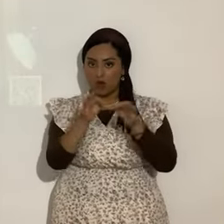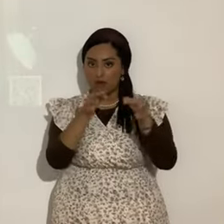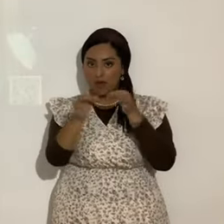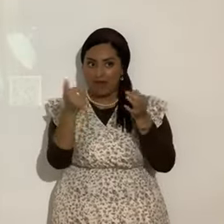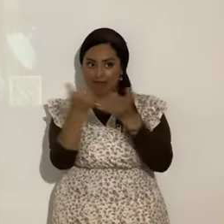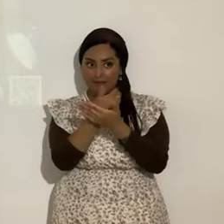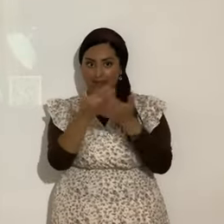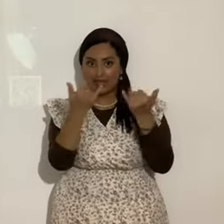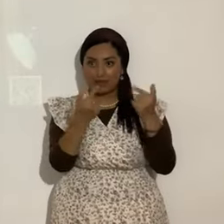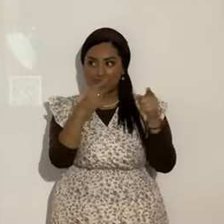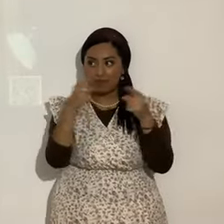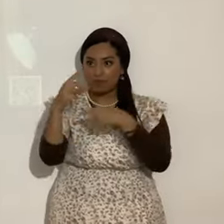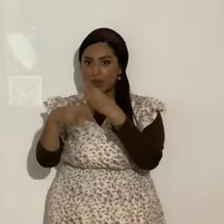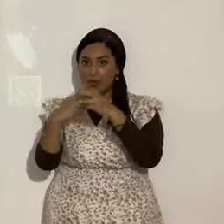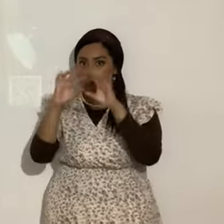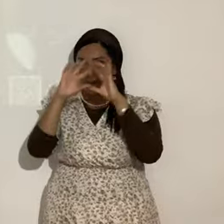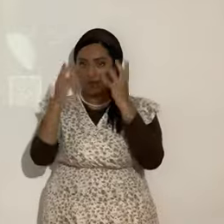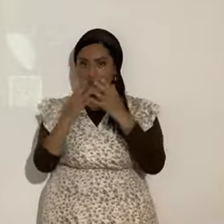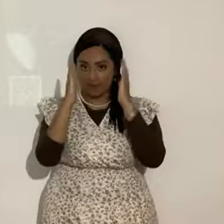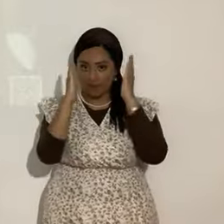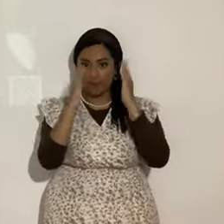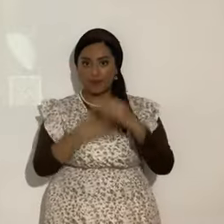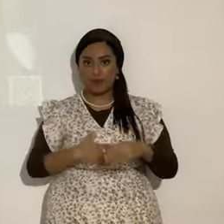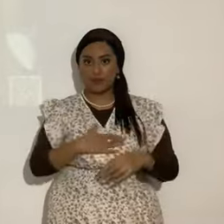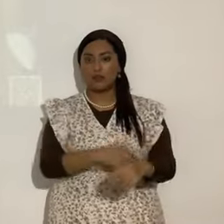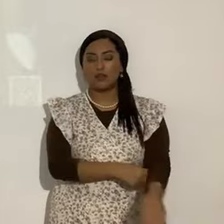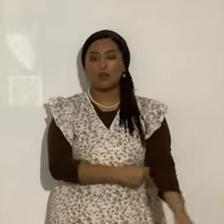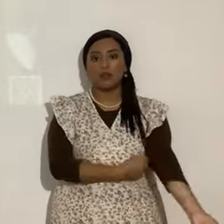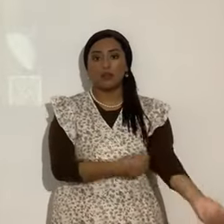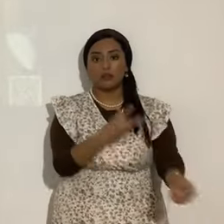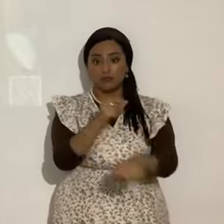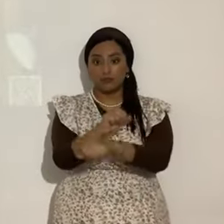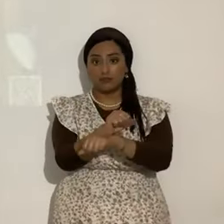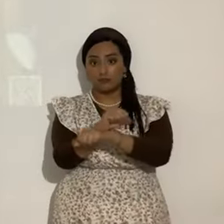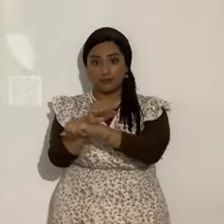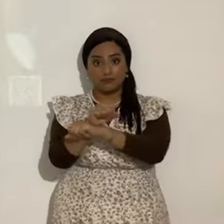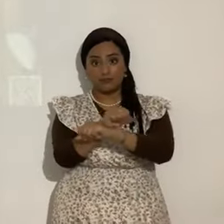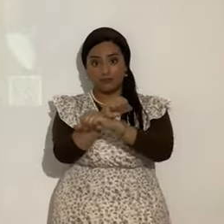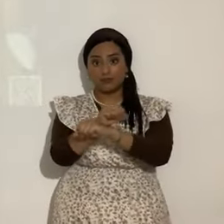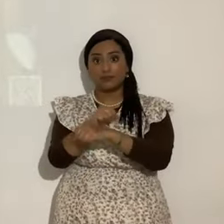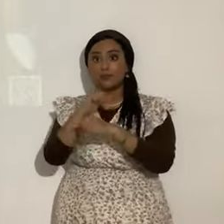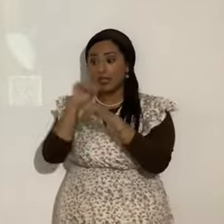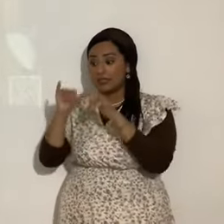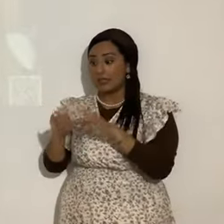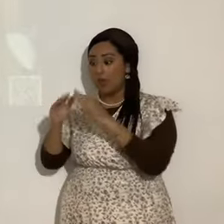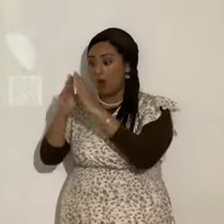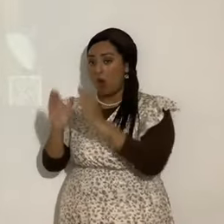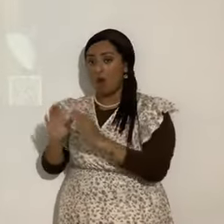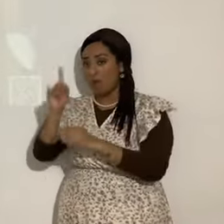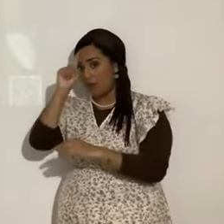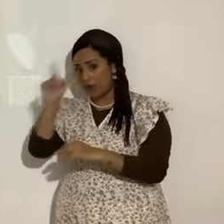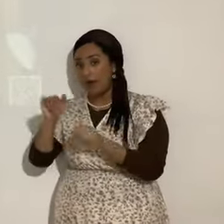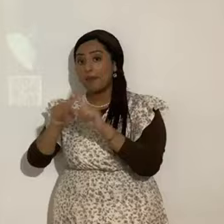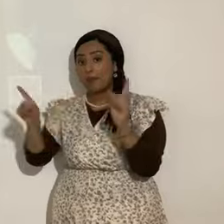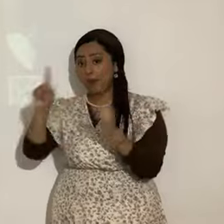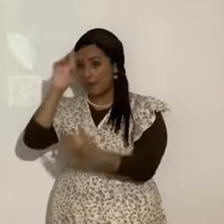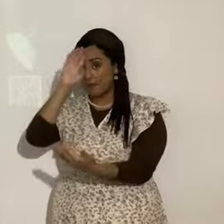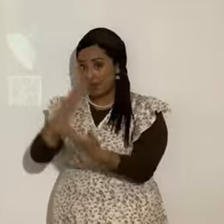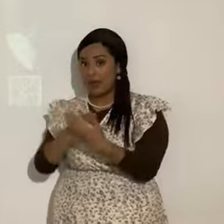que está pasando ahorita en el mundo. Y el esclavo no queda en la casa para siempre. El hijo sí queda para siempre.